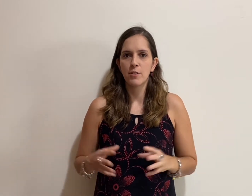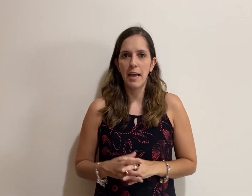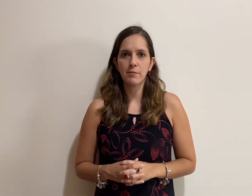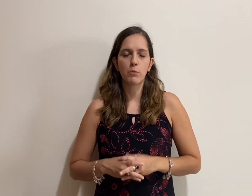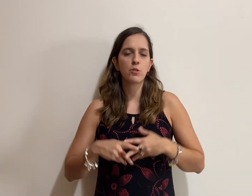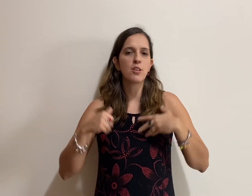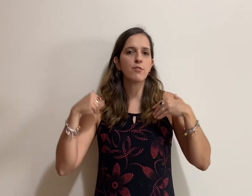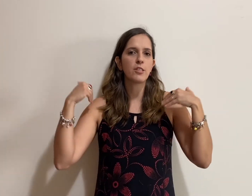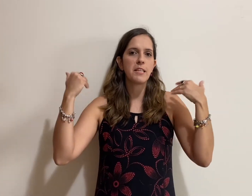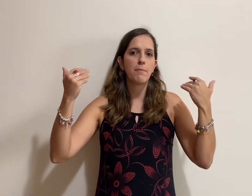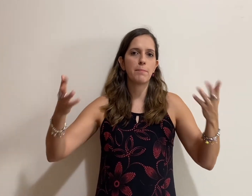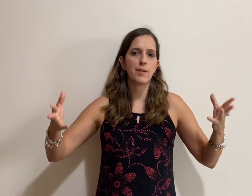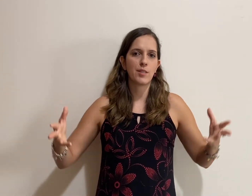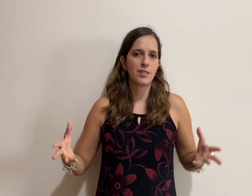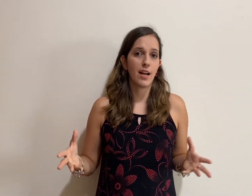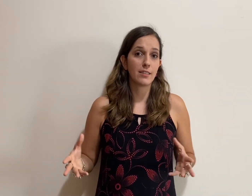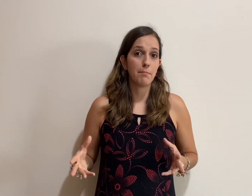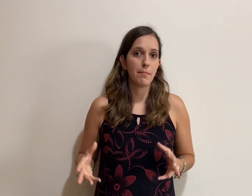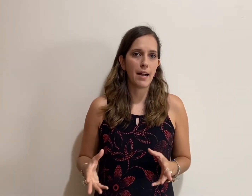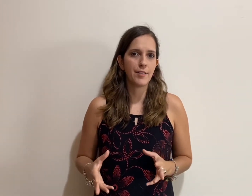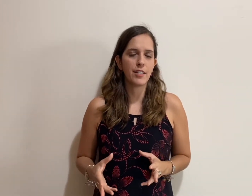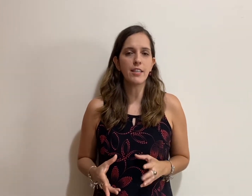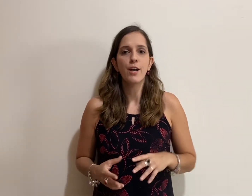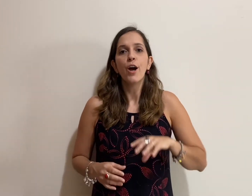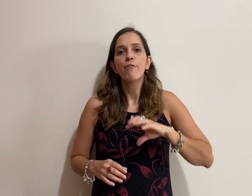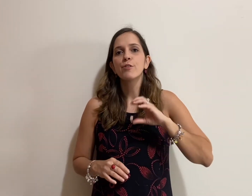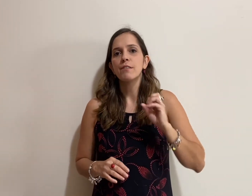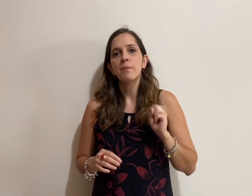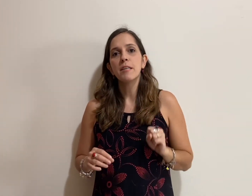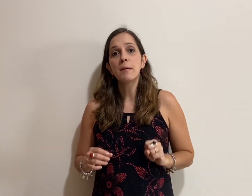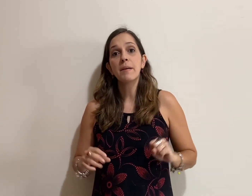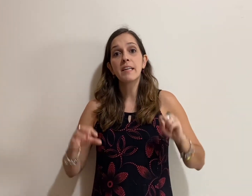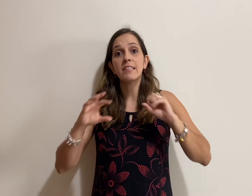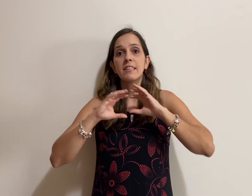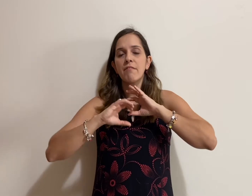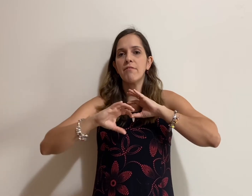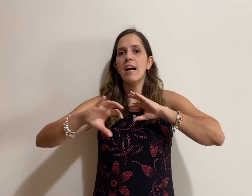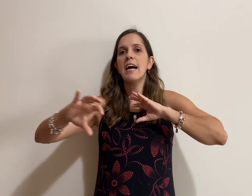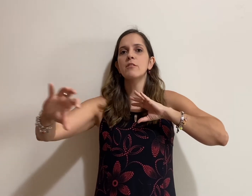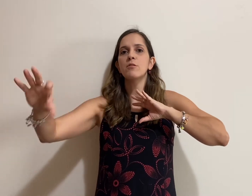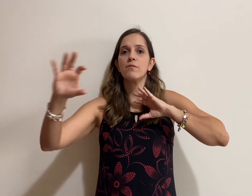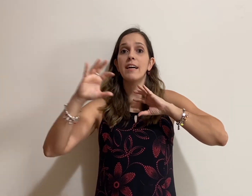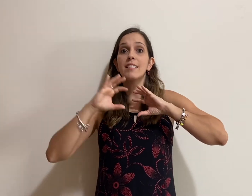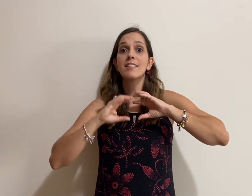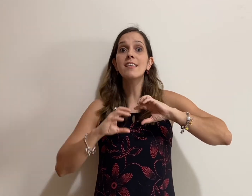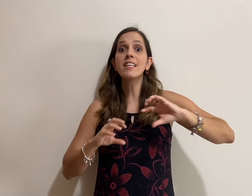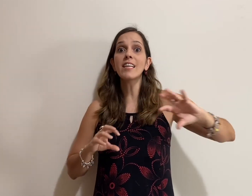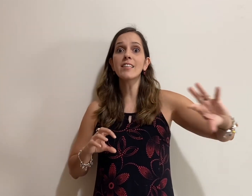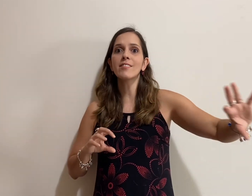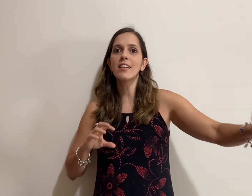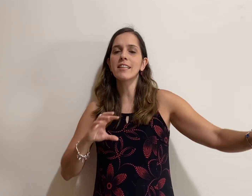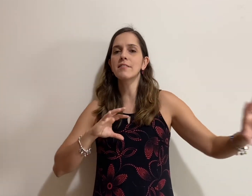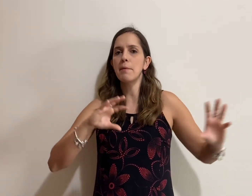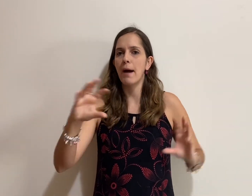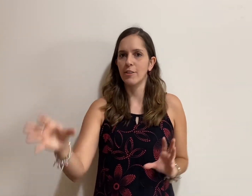certo? Então, se você der uma pesquisada a mais aí, você vai perceber que ele tem várias linhas ali temáticas.